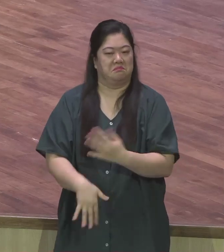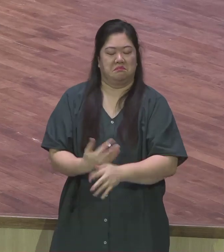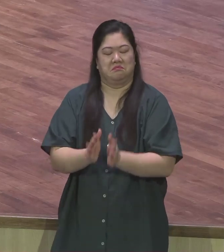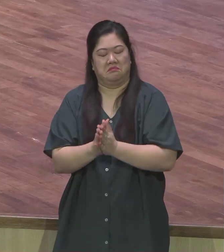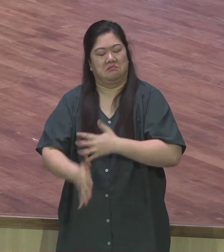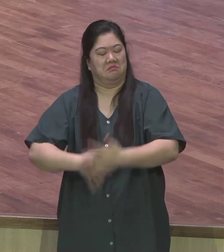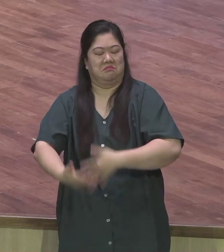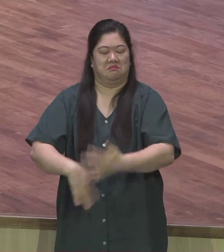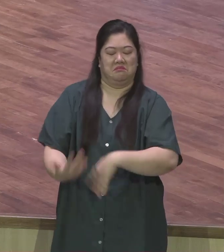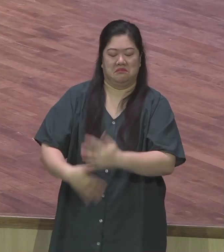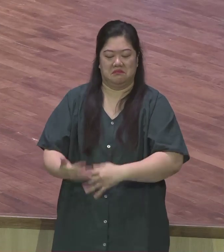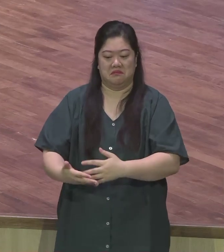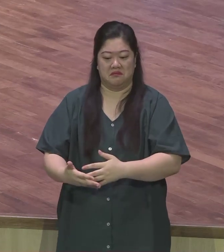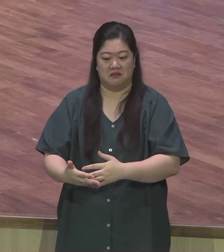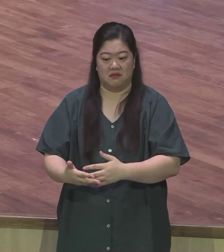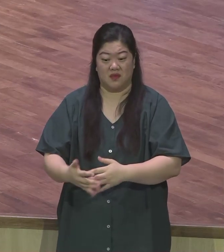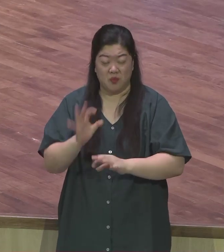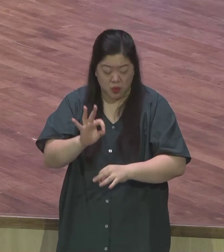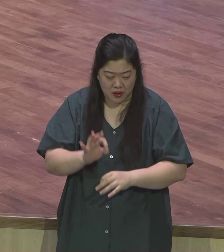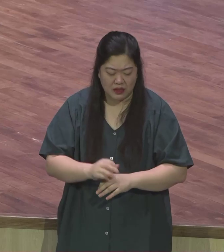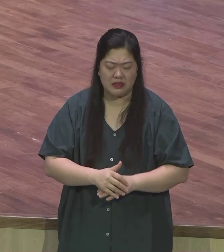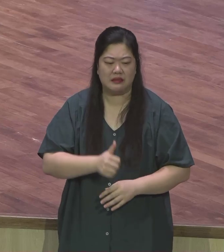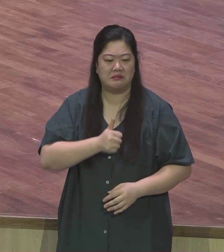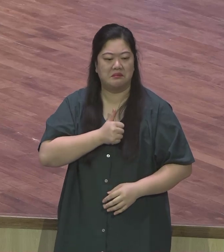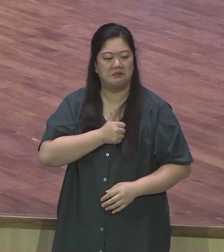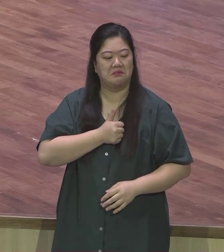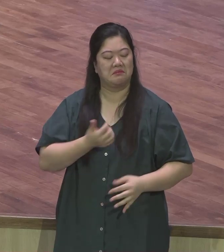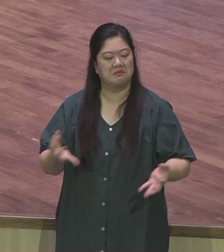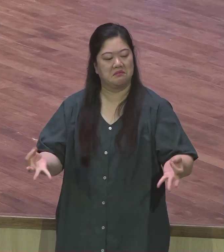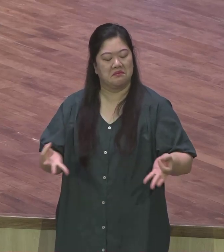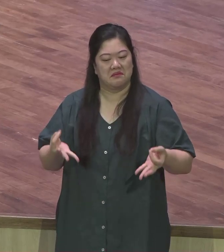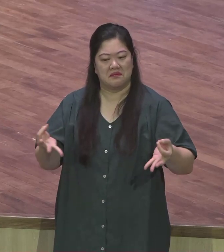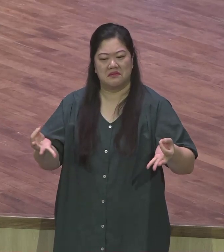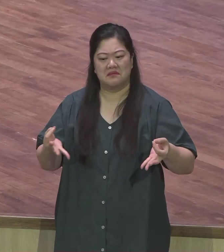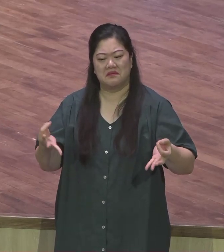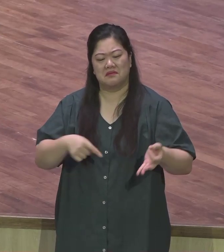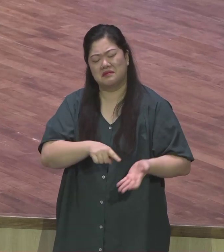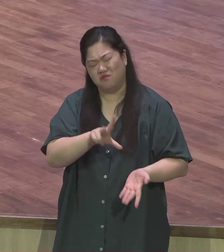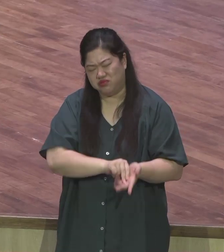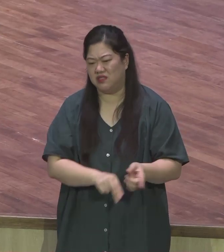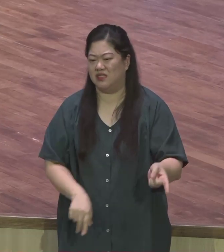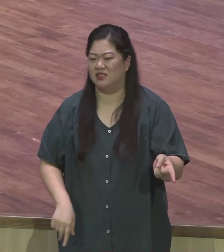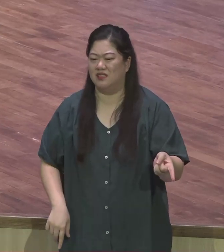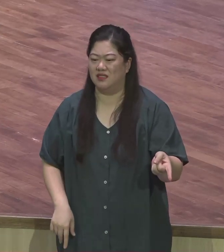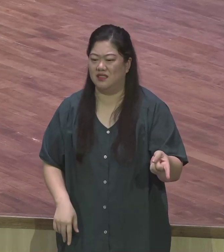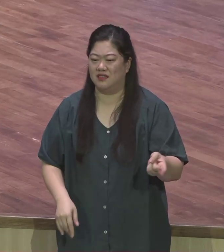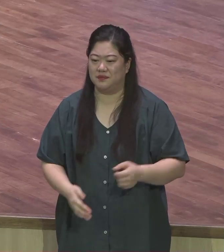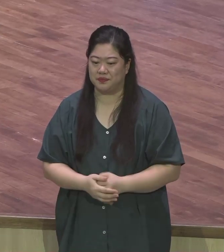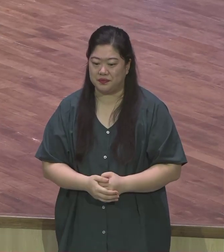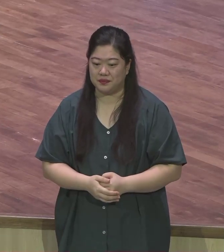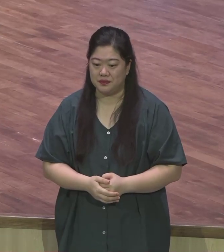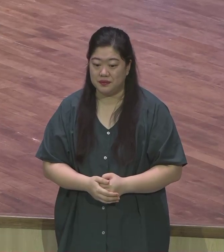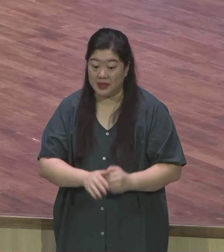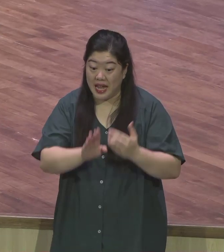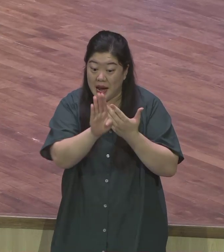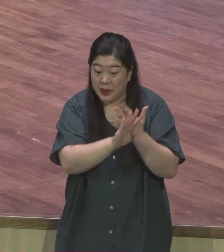바로 자기의 의의를 드러냈던 것을 볼 수 있습니다 특히 성전에서 드린 바리새인들의 기도 내용이 뭐면